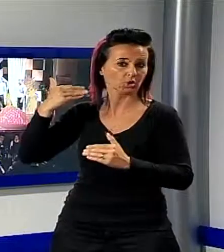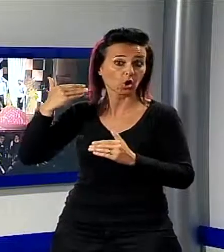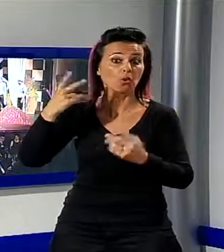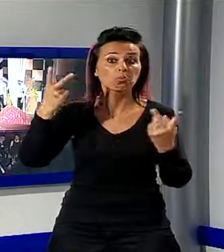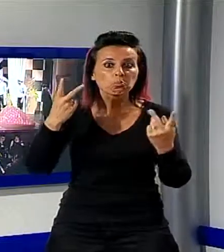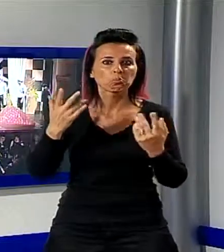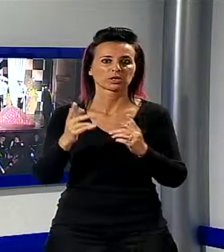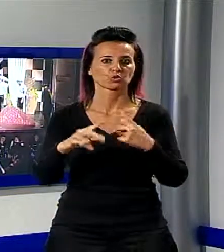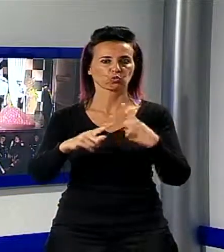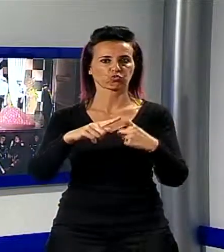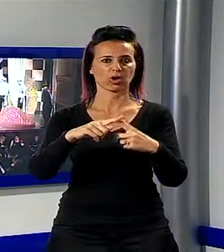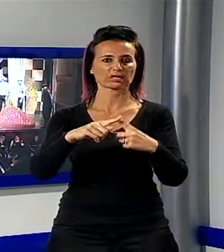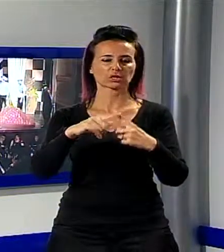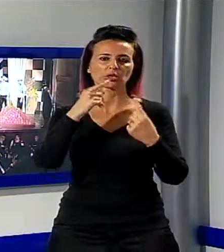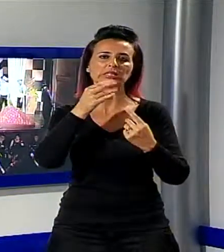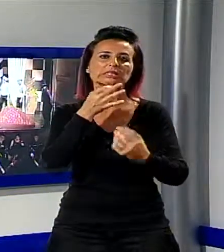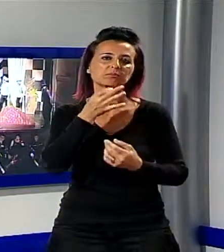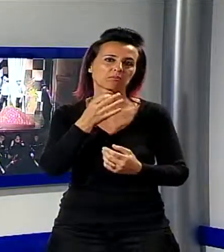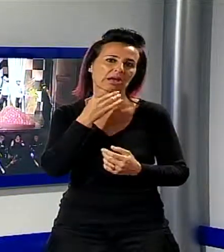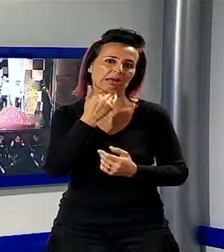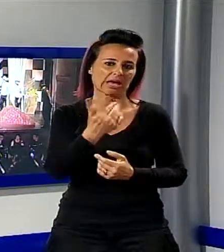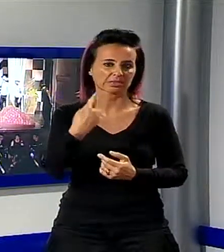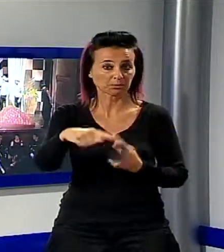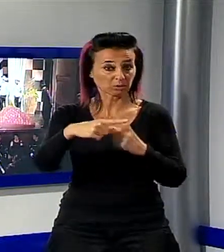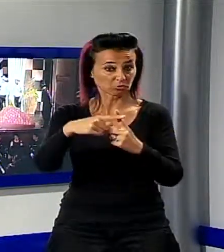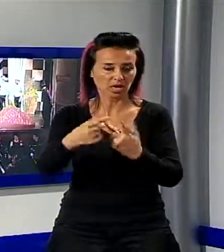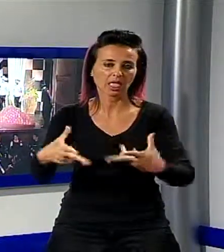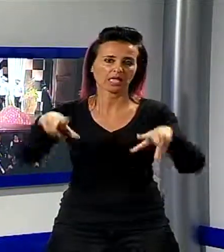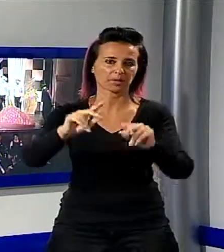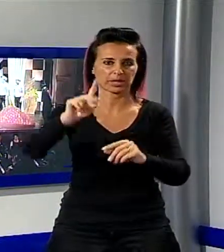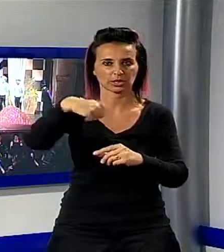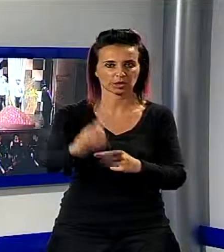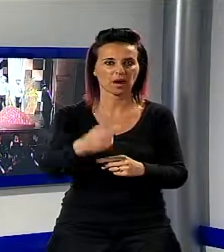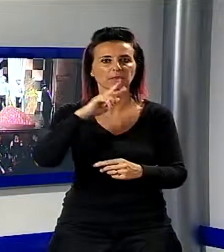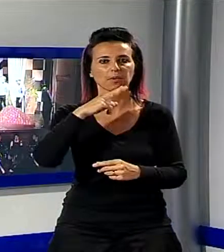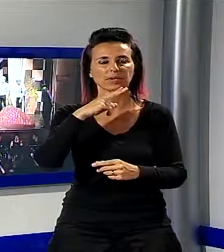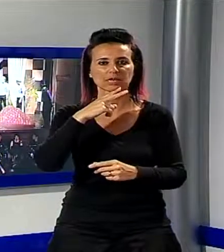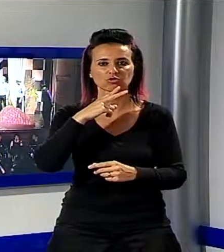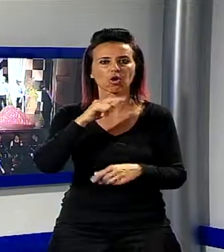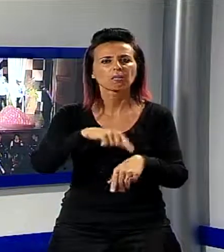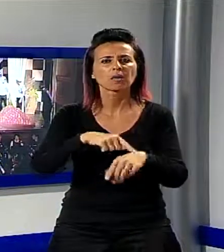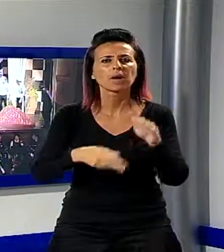grande successo e dunque ve la riproporremo domani pomeriggio in forma integrale a partire dalle 14